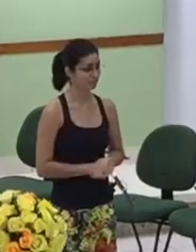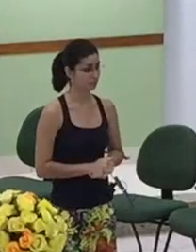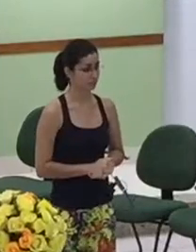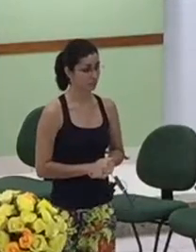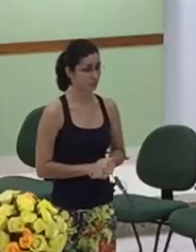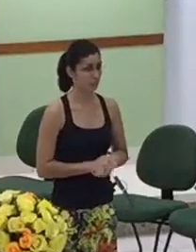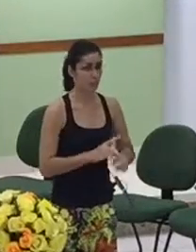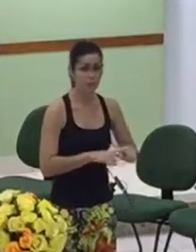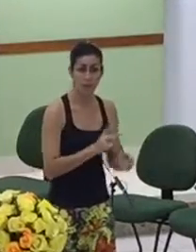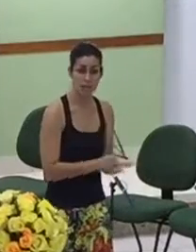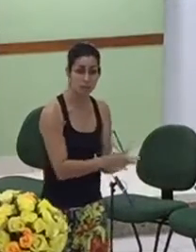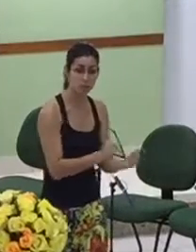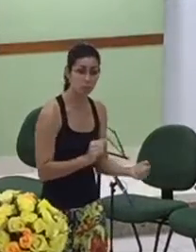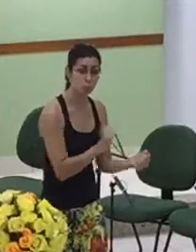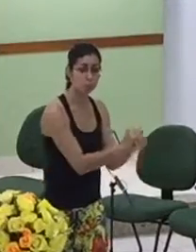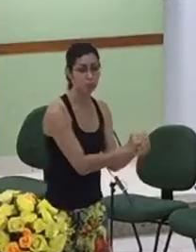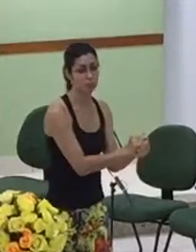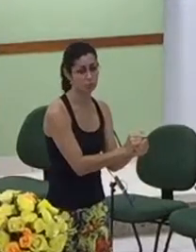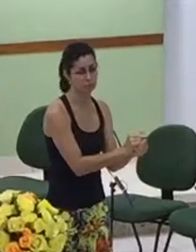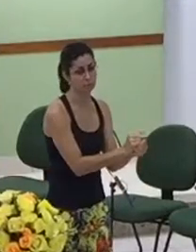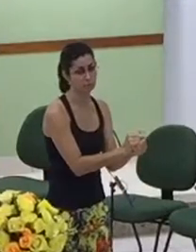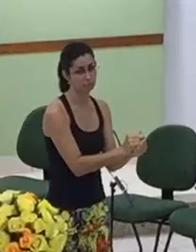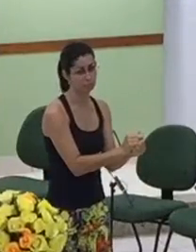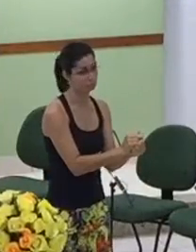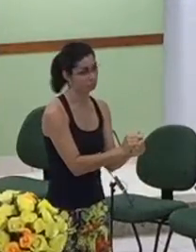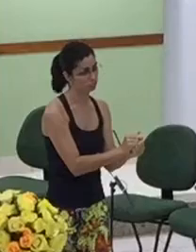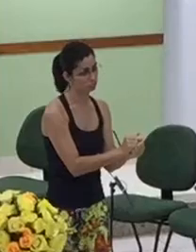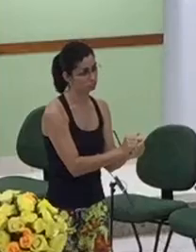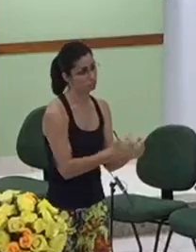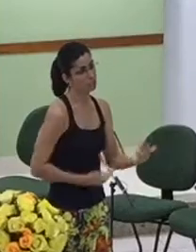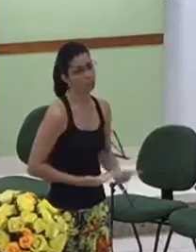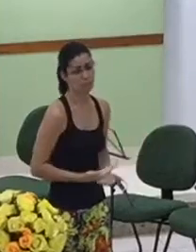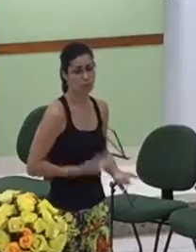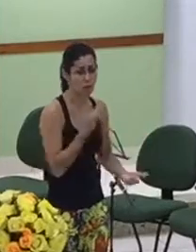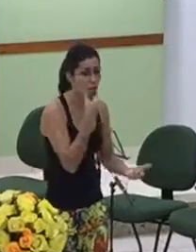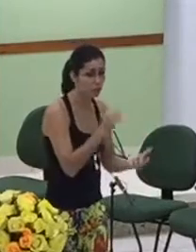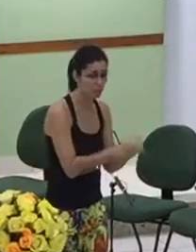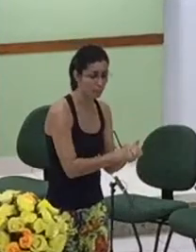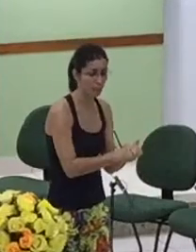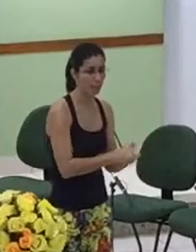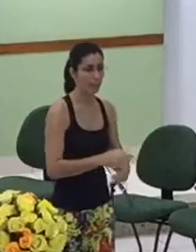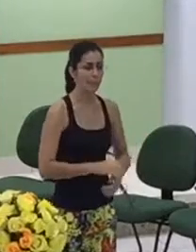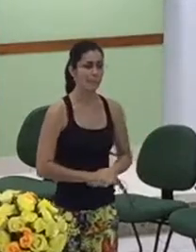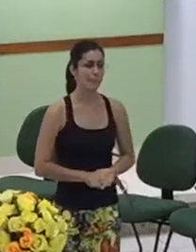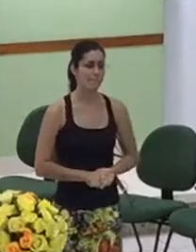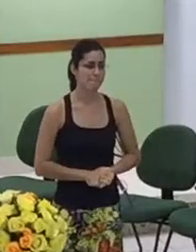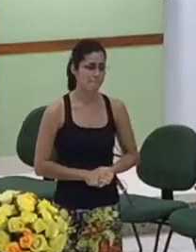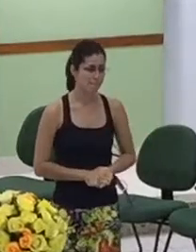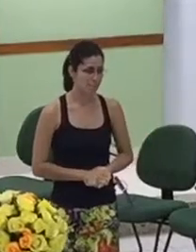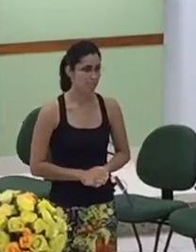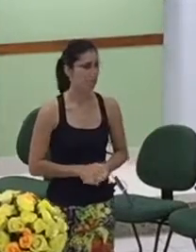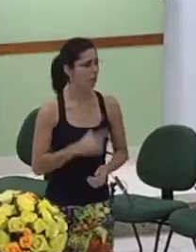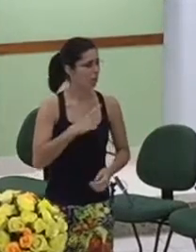própria missão em nome da missão do seu esposo tinha ainda deve existir um livro chamado